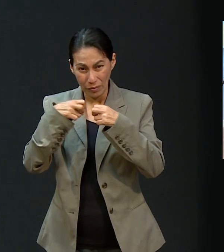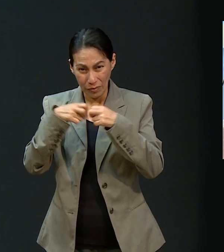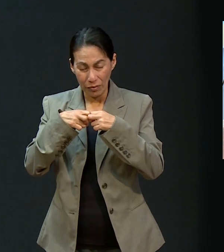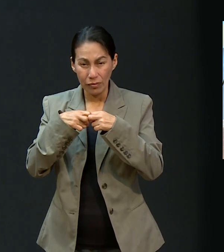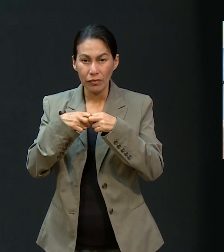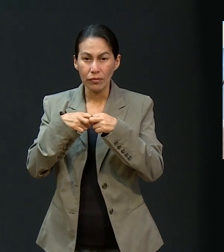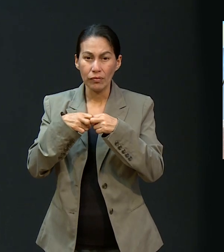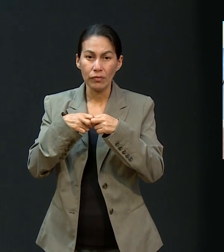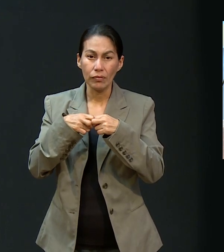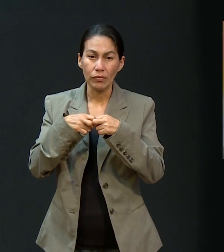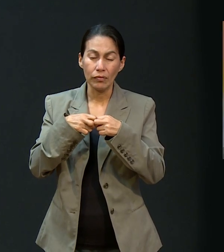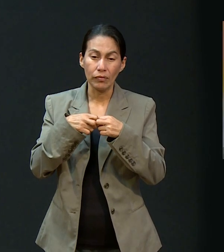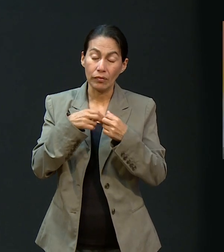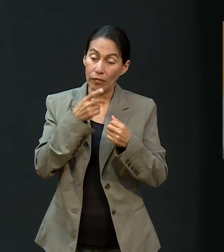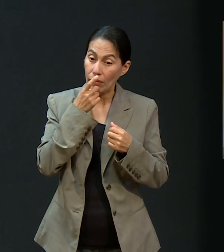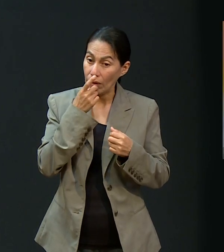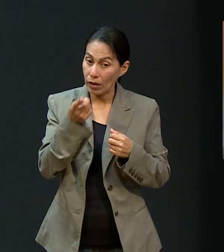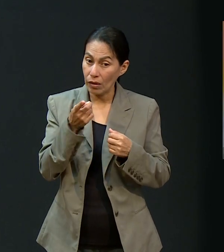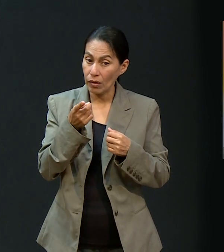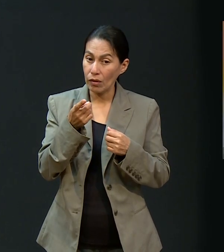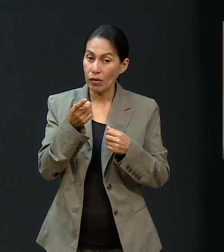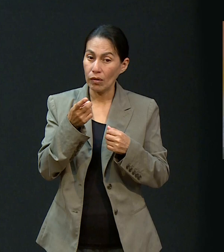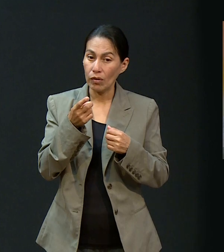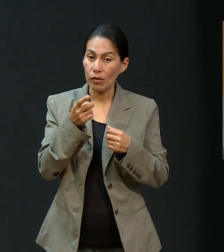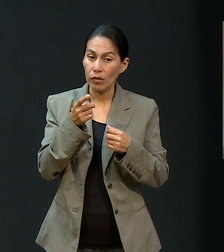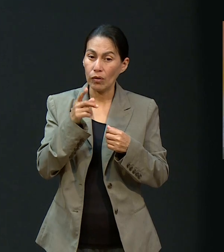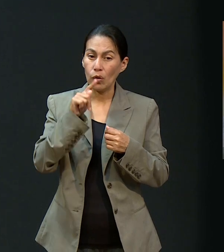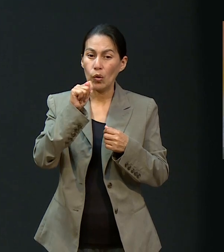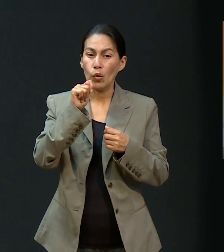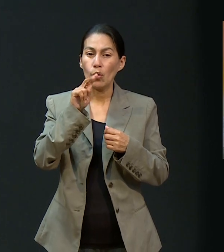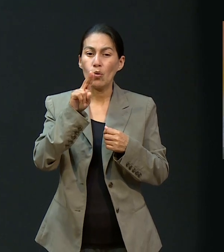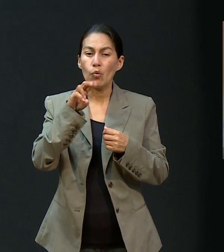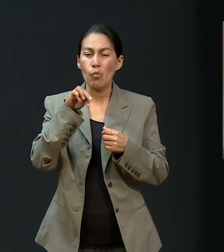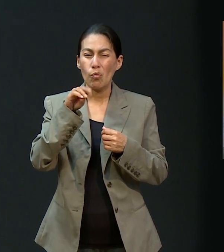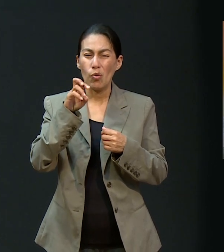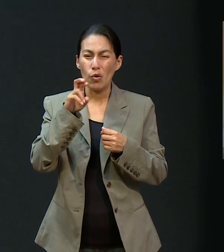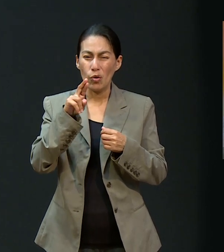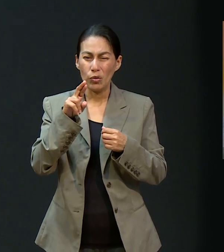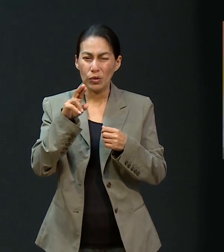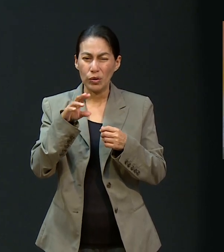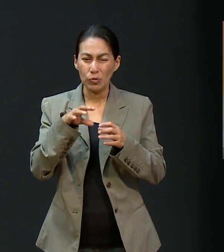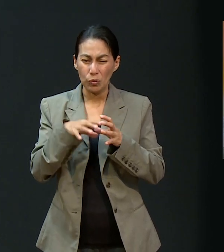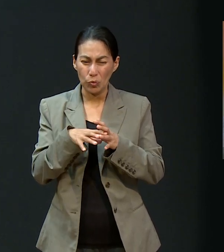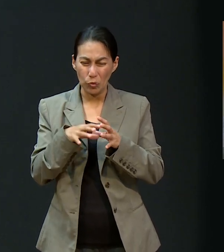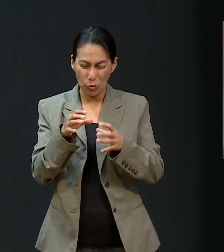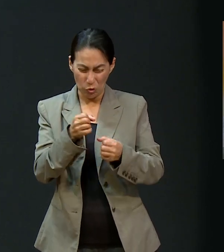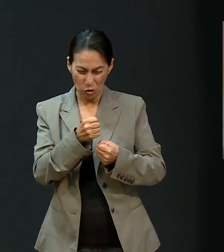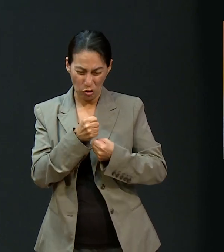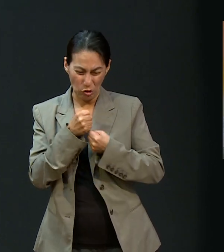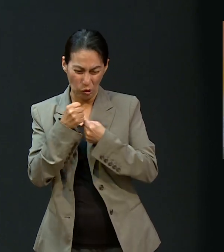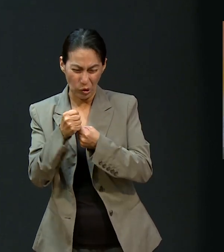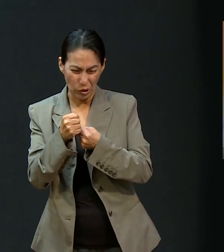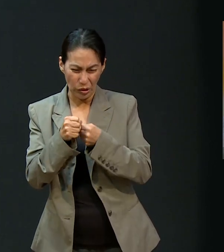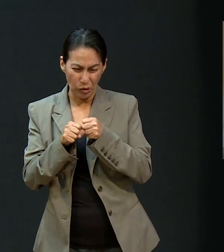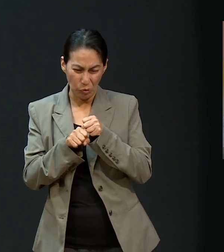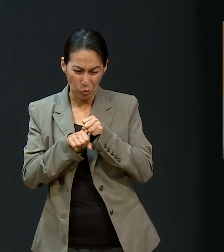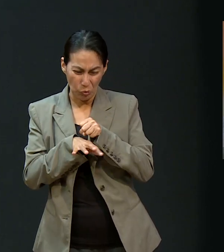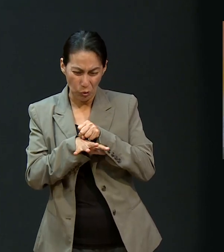le comentó, no, pues, ya el tumor tenía raíces por diferentes partes, lo cual